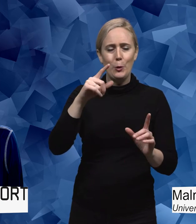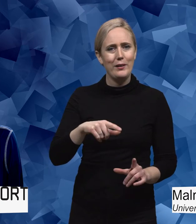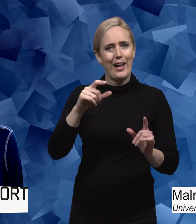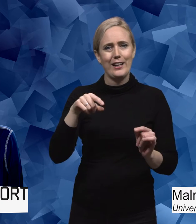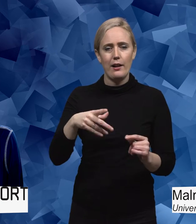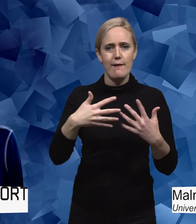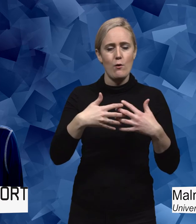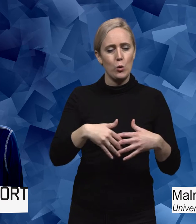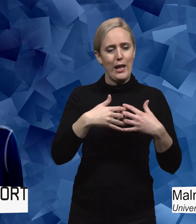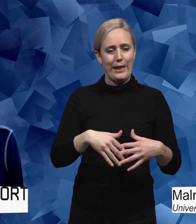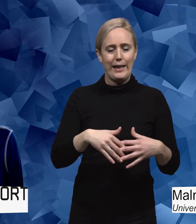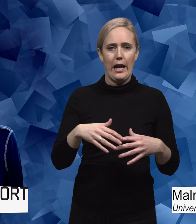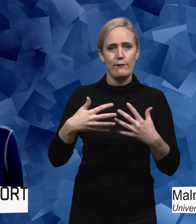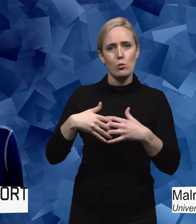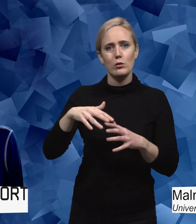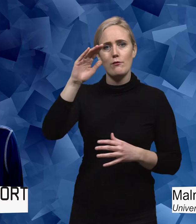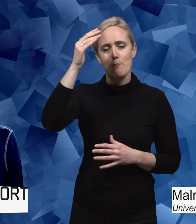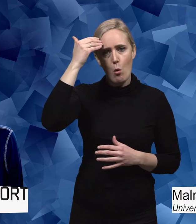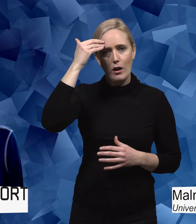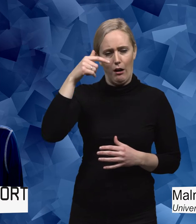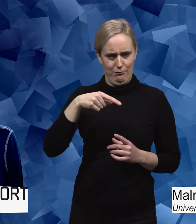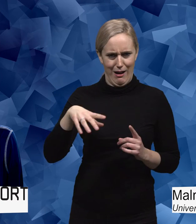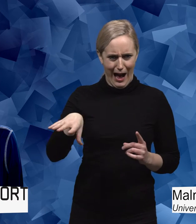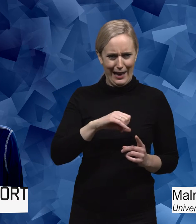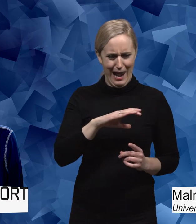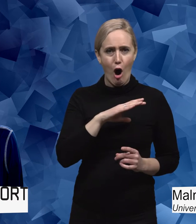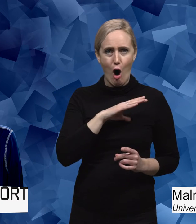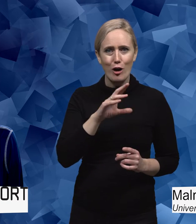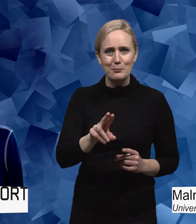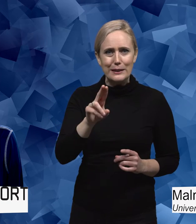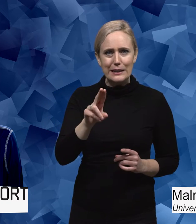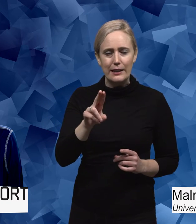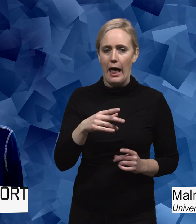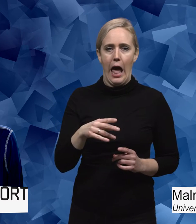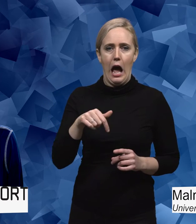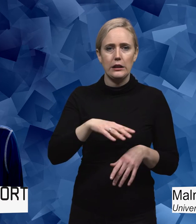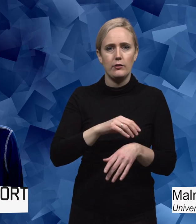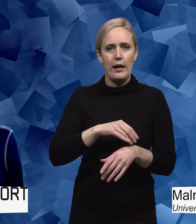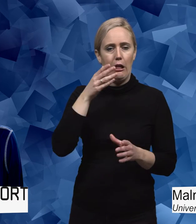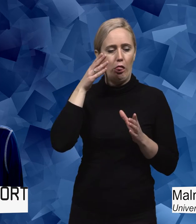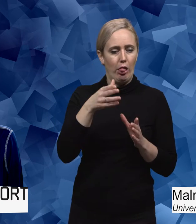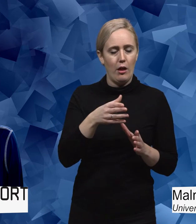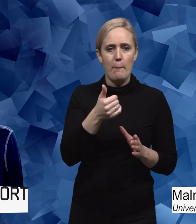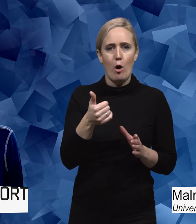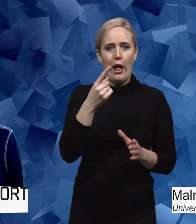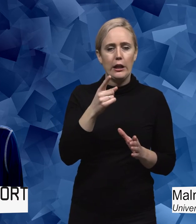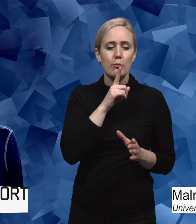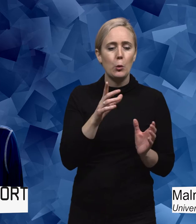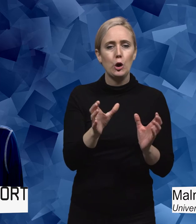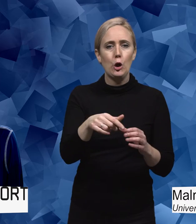funktionsförmåga är något som alla har. Utan det handlar bara om en liten grupp som man kanske ser som lite avvikande